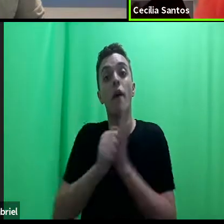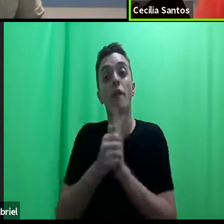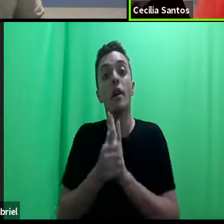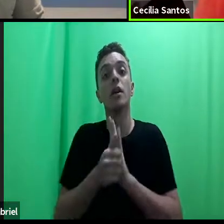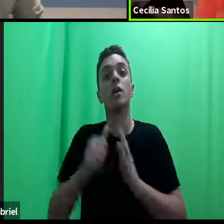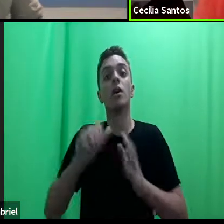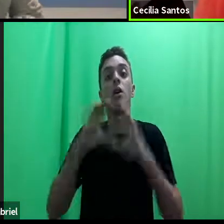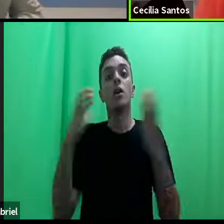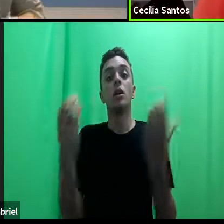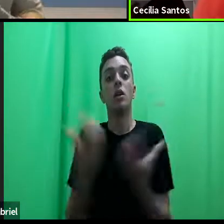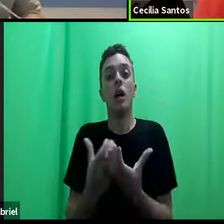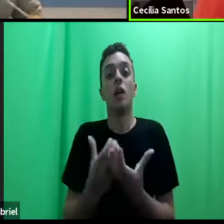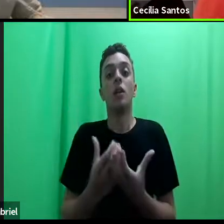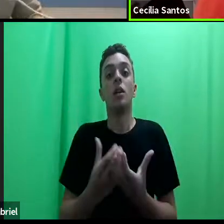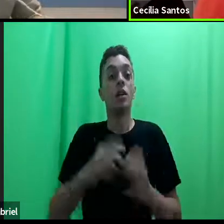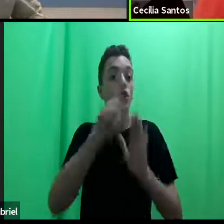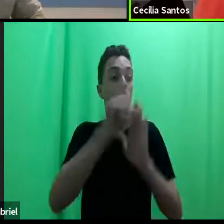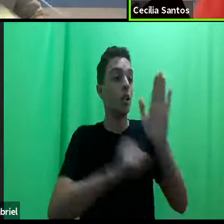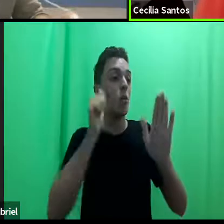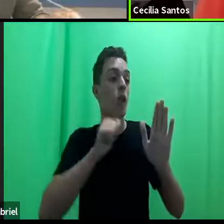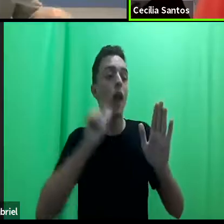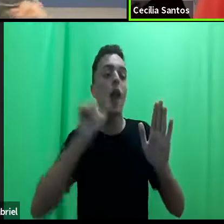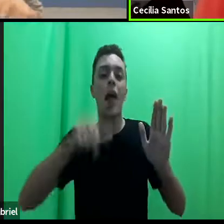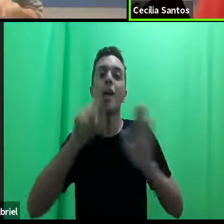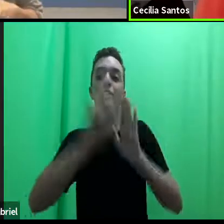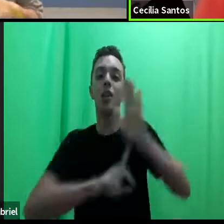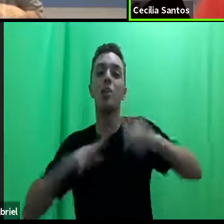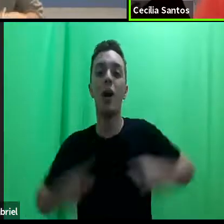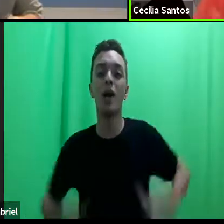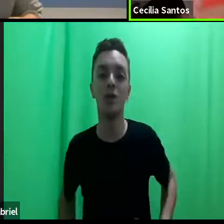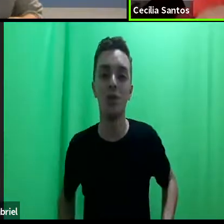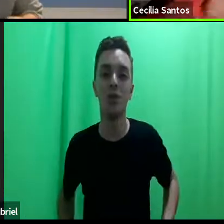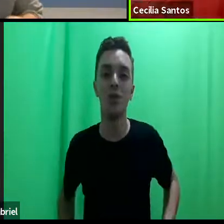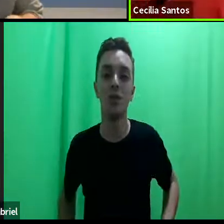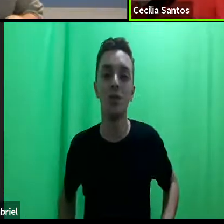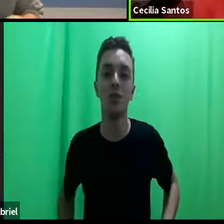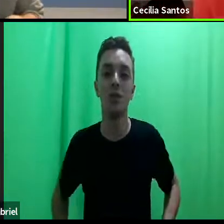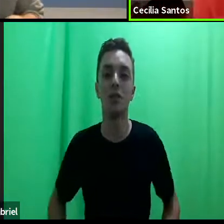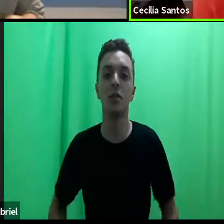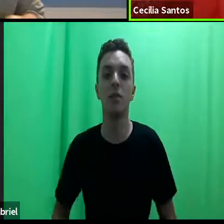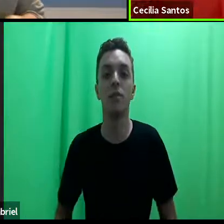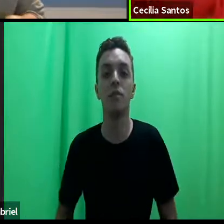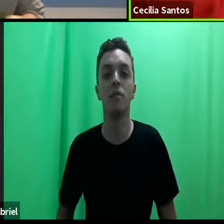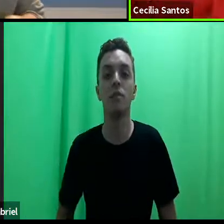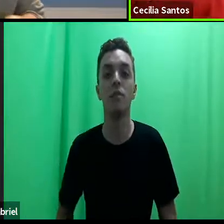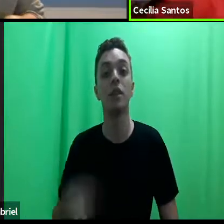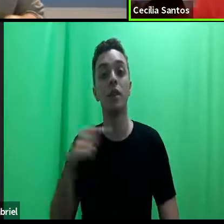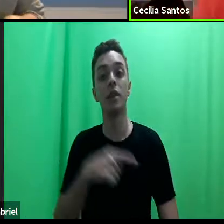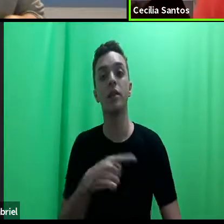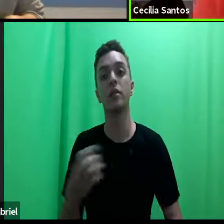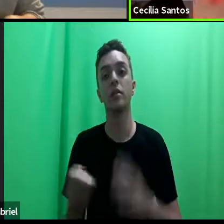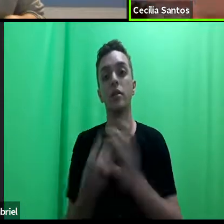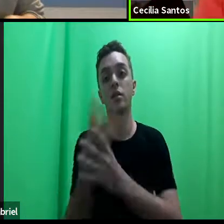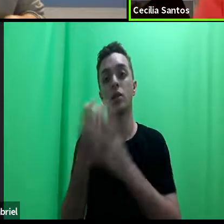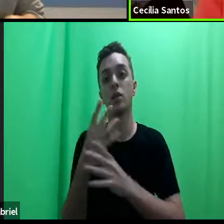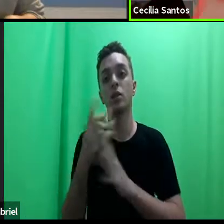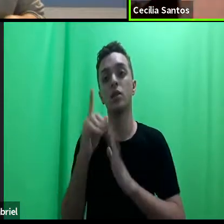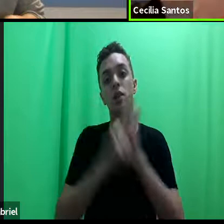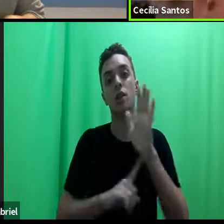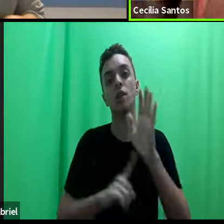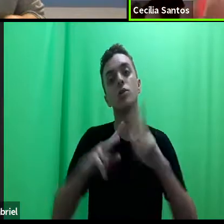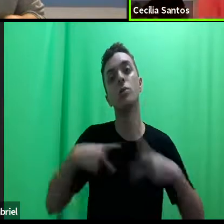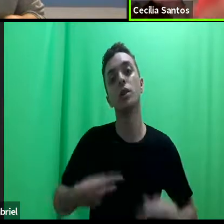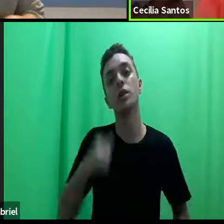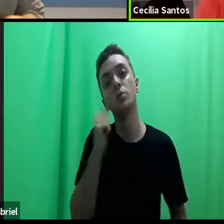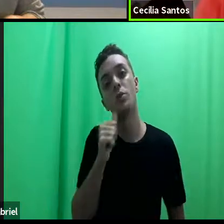reconhece que os direitos das mulheres são direitos humanos, e daí surgem os direitos humanos das mulheres. Mas